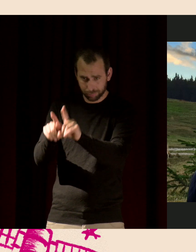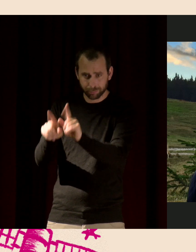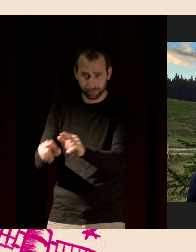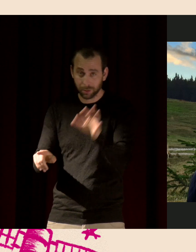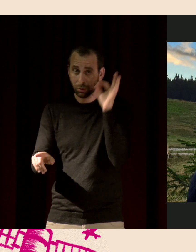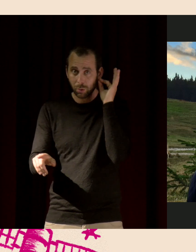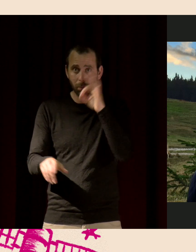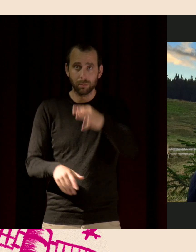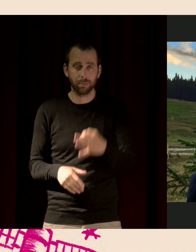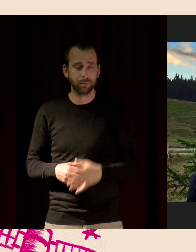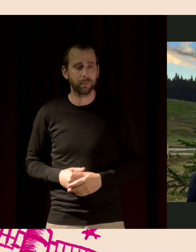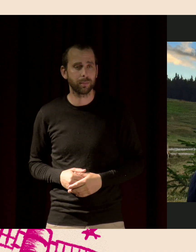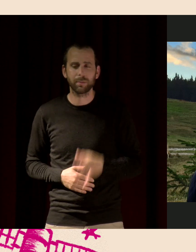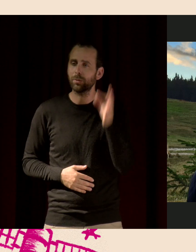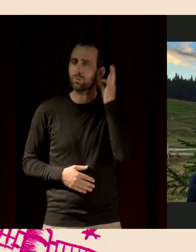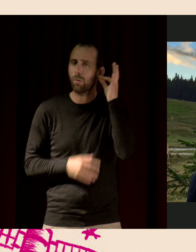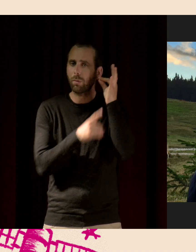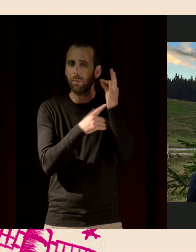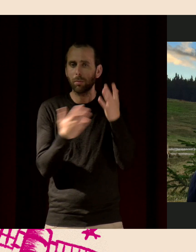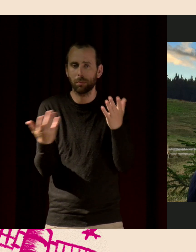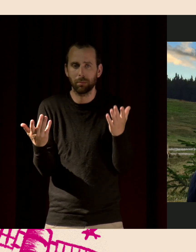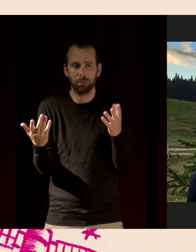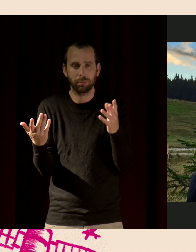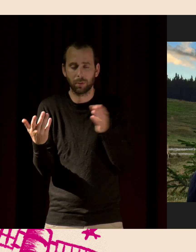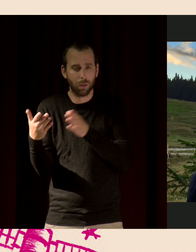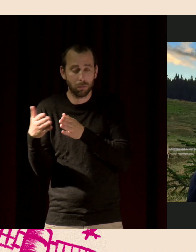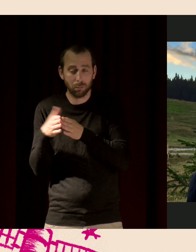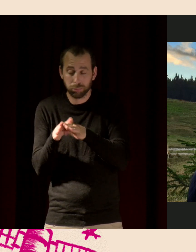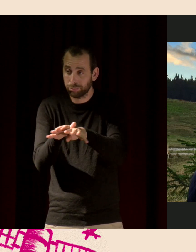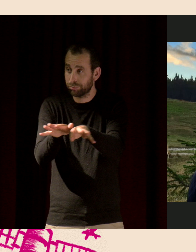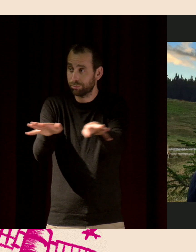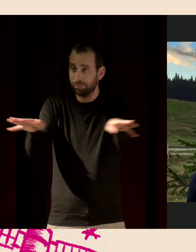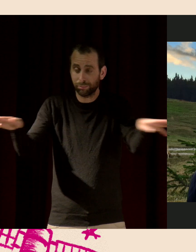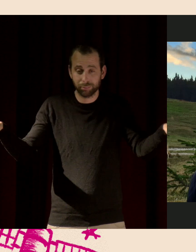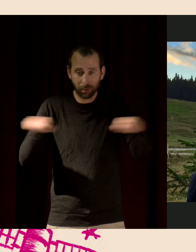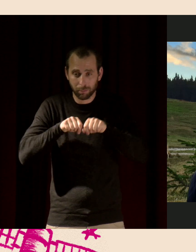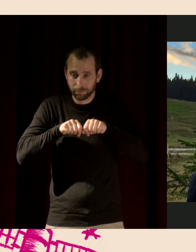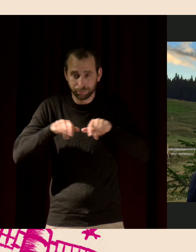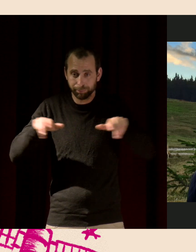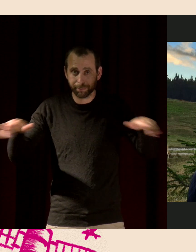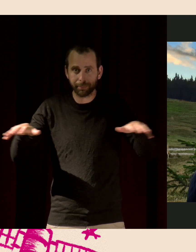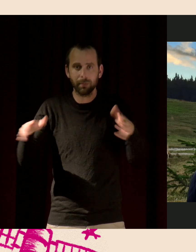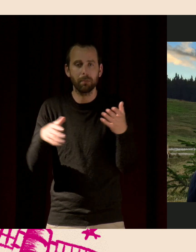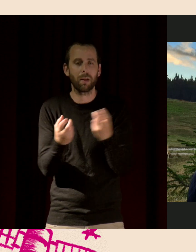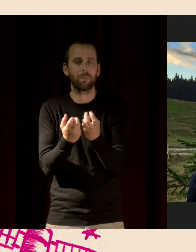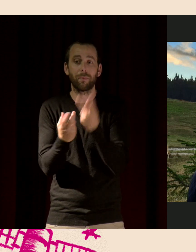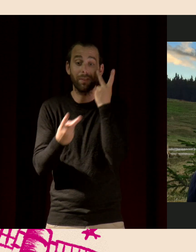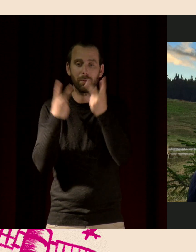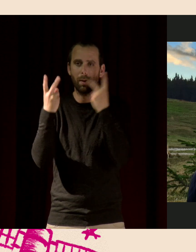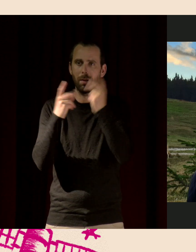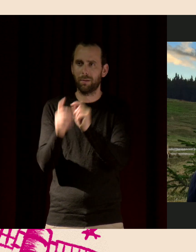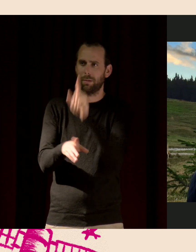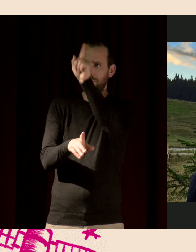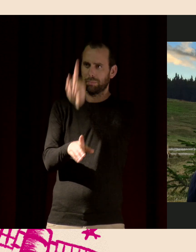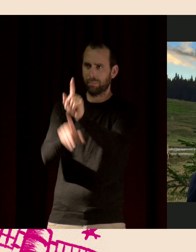C'est un phénomène qui est omnidirectionnel à 360 degrés. C'est pas comme un phénomène visuel qui va